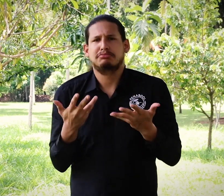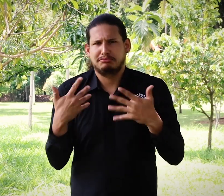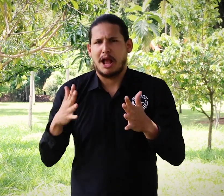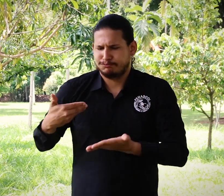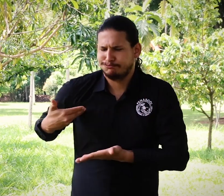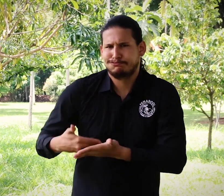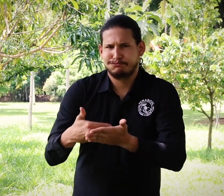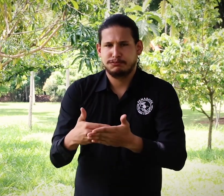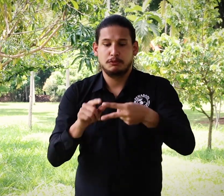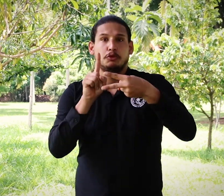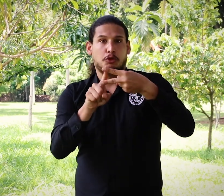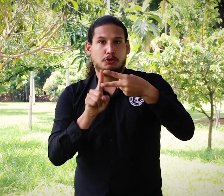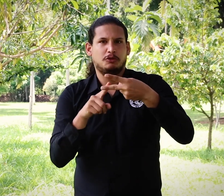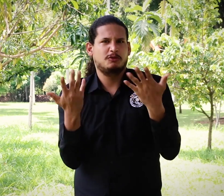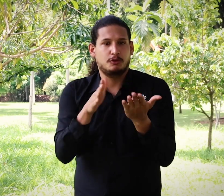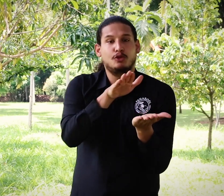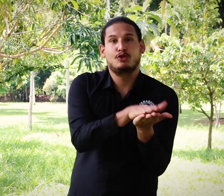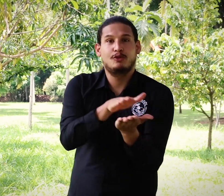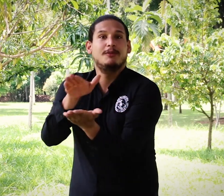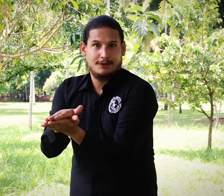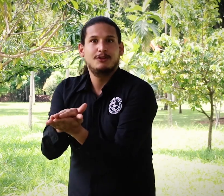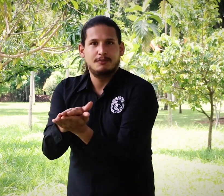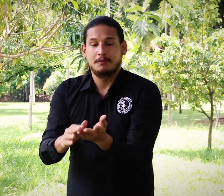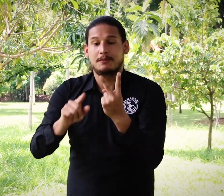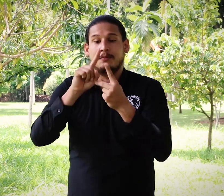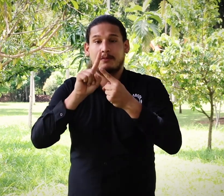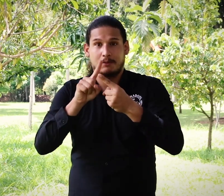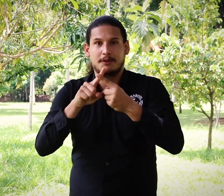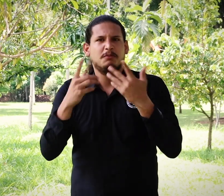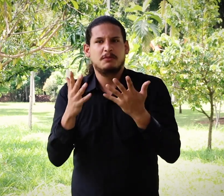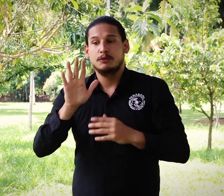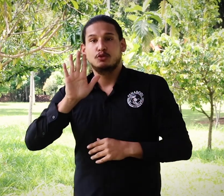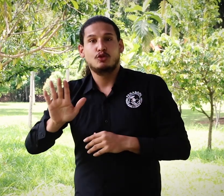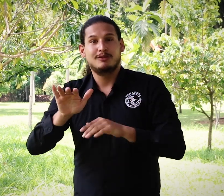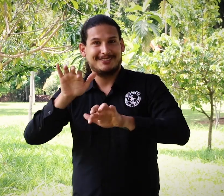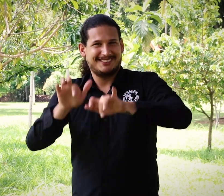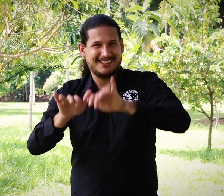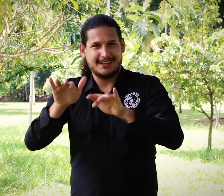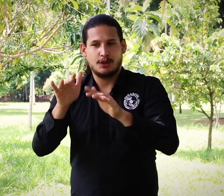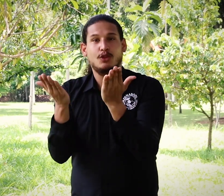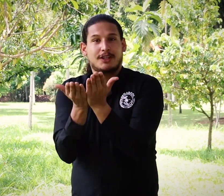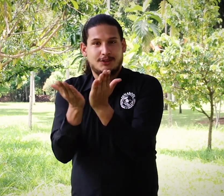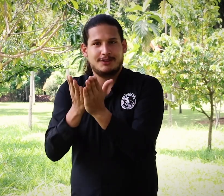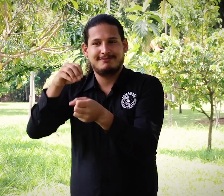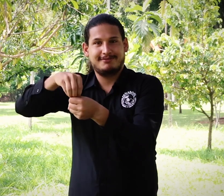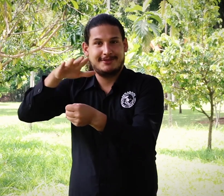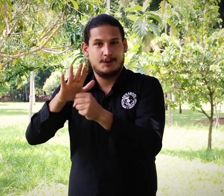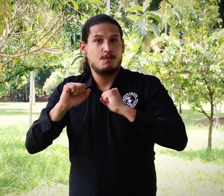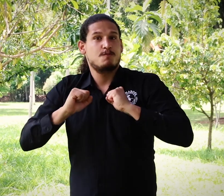En especial, dos documentos importantes. El primero es con la Secretaría de